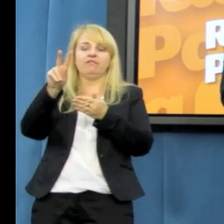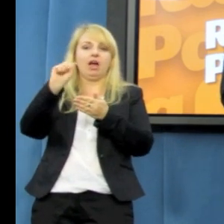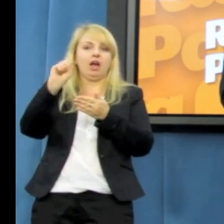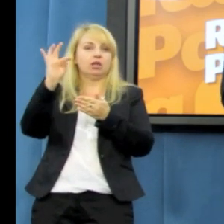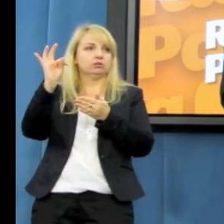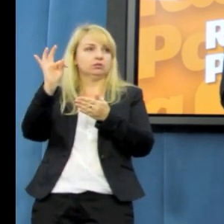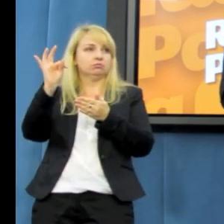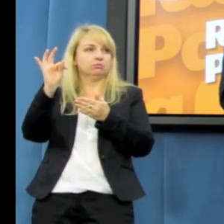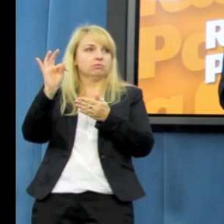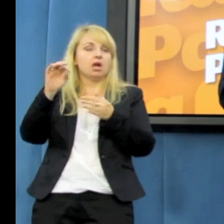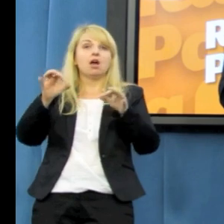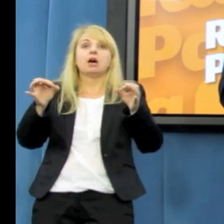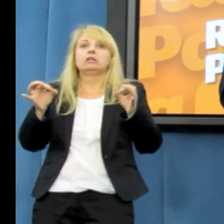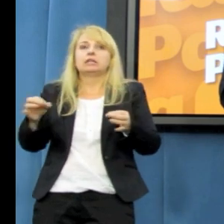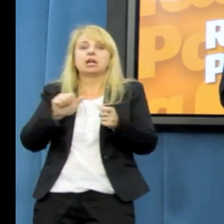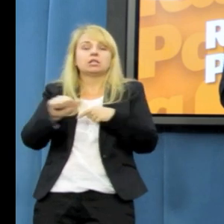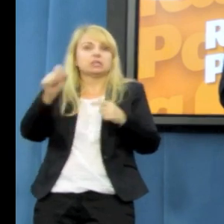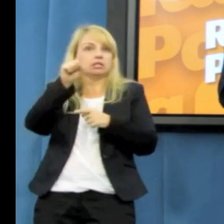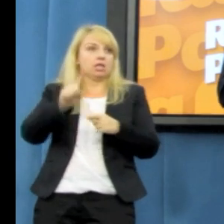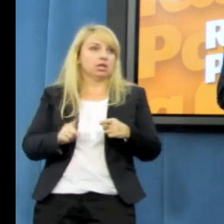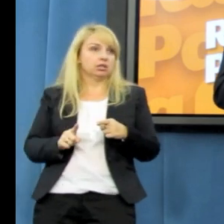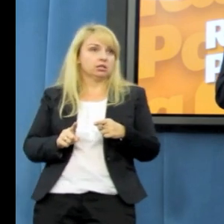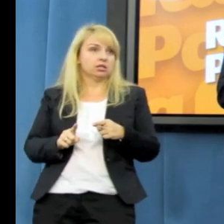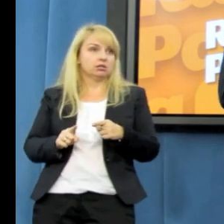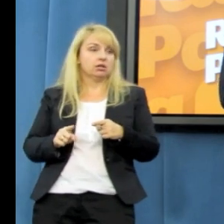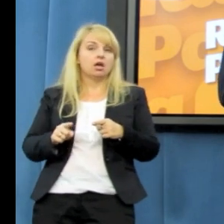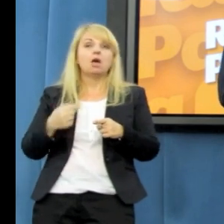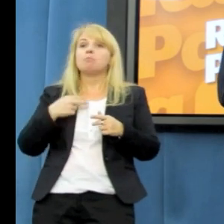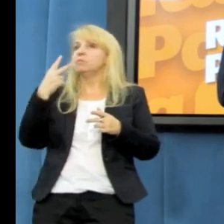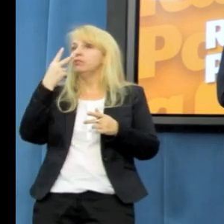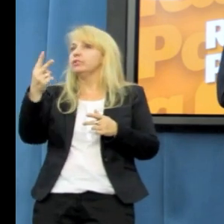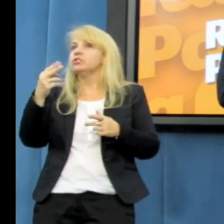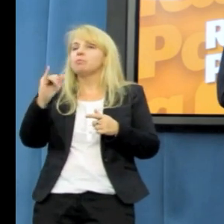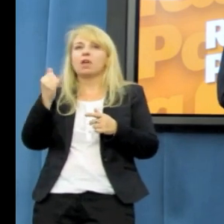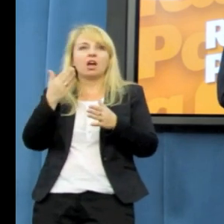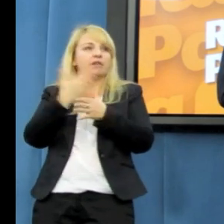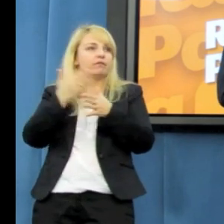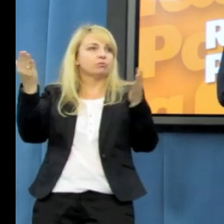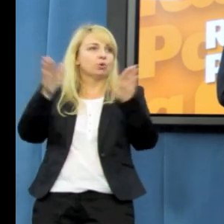wielkimi krokami kryzys, a w niektórych branżach już szaleje w najlepszych.